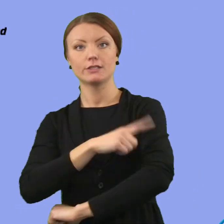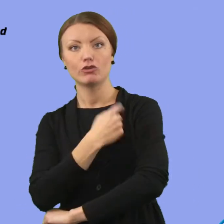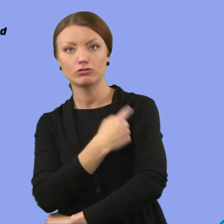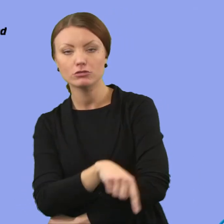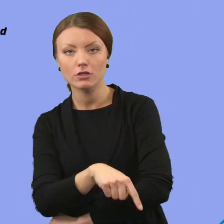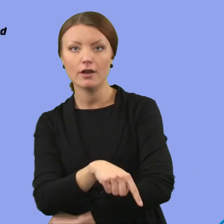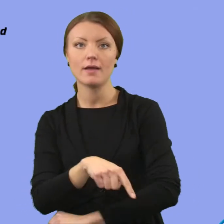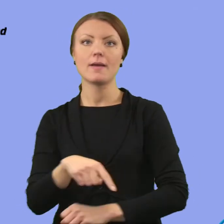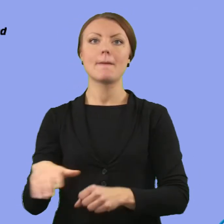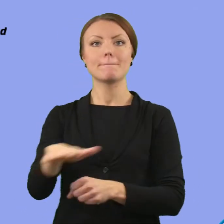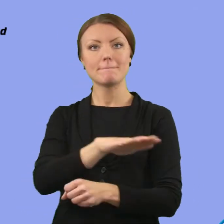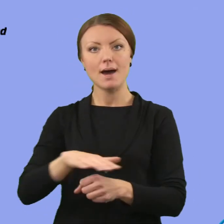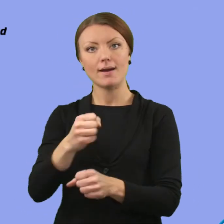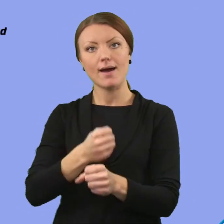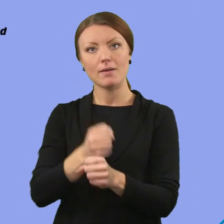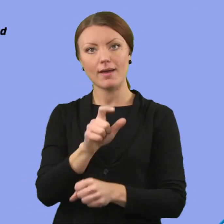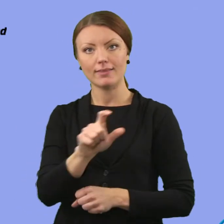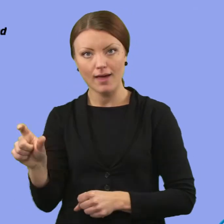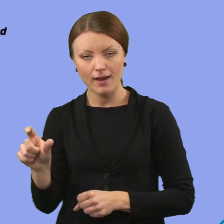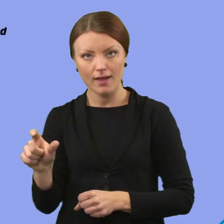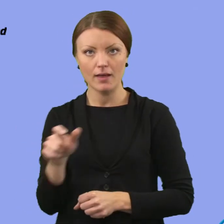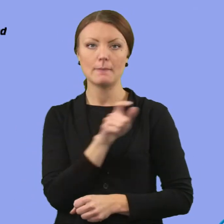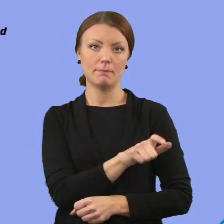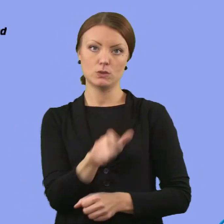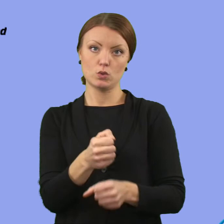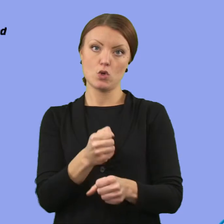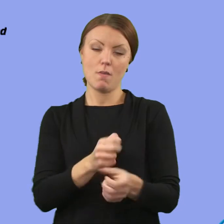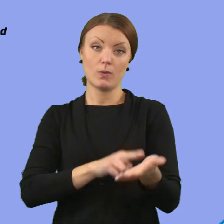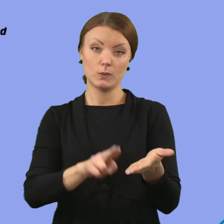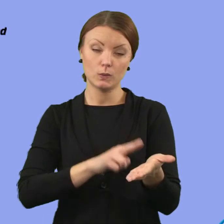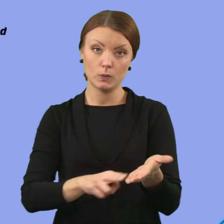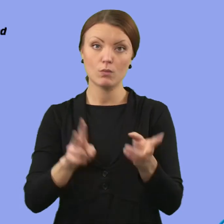undersköterskor, parkarbetare, kontorister och sotare.